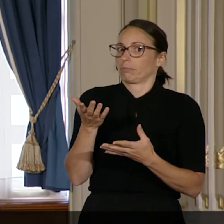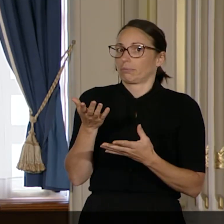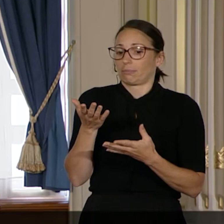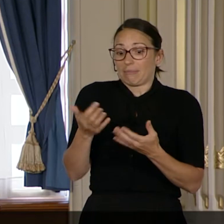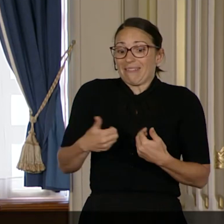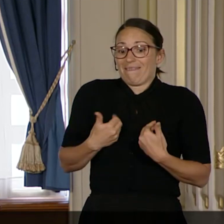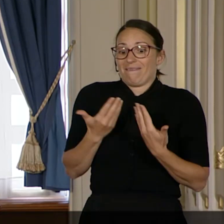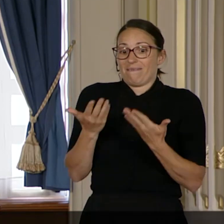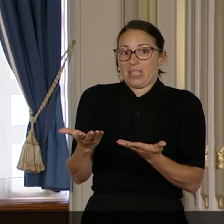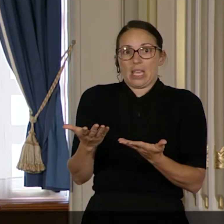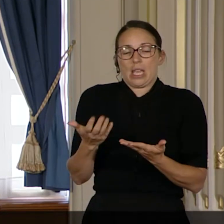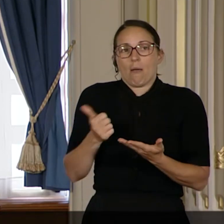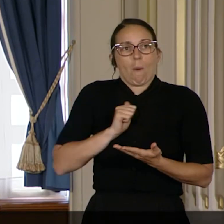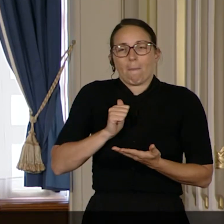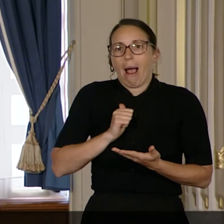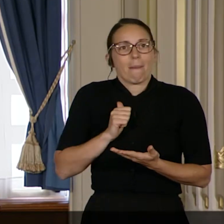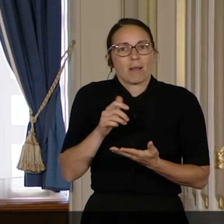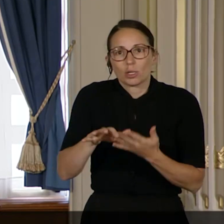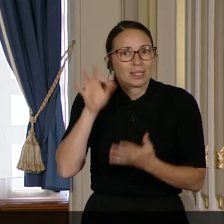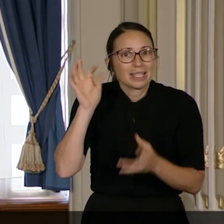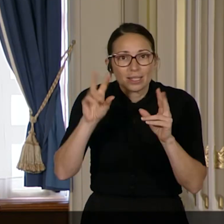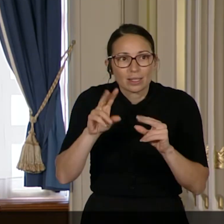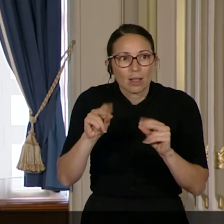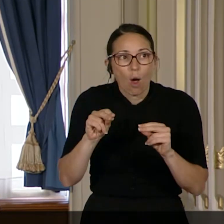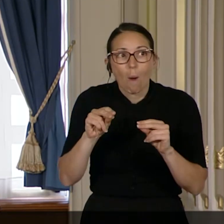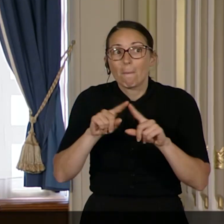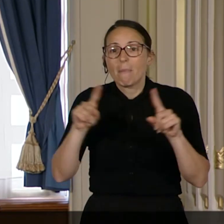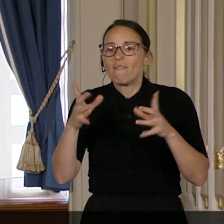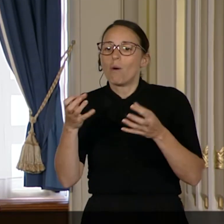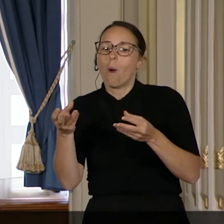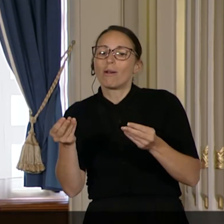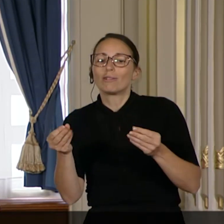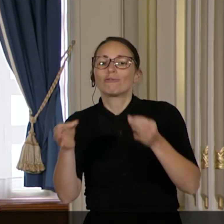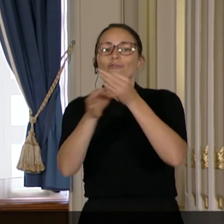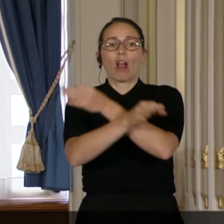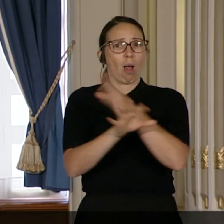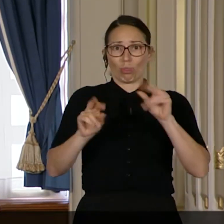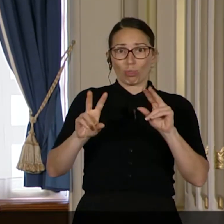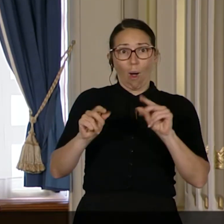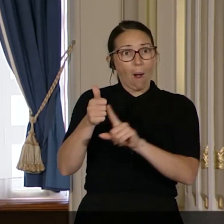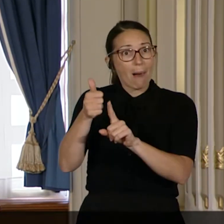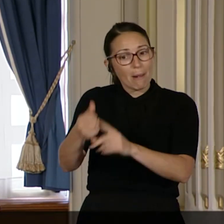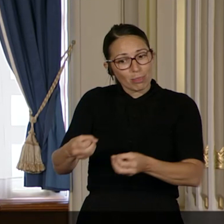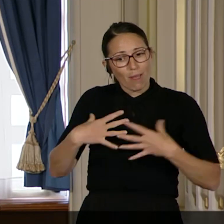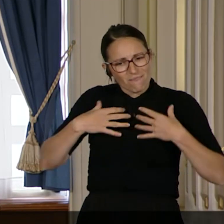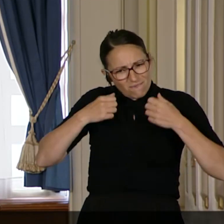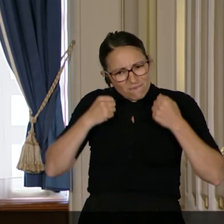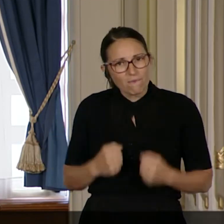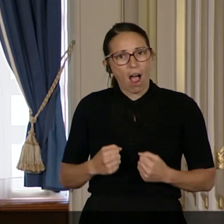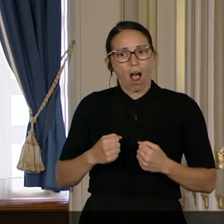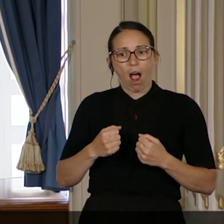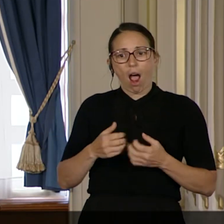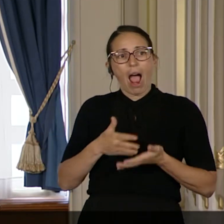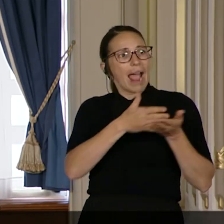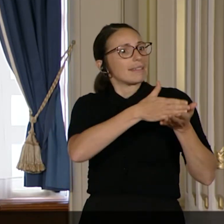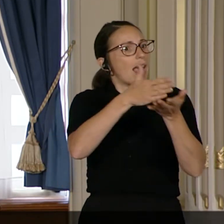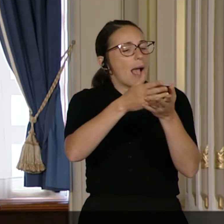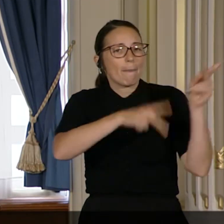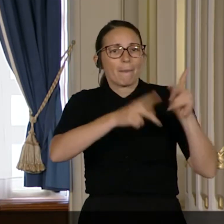Cette vie que je n'ai pas choisie, je ne l'échangerais pour rien au monde. Elle m'a donné la force de changer et d'aider les autres.